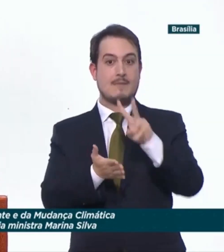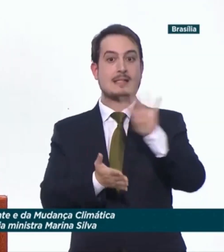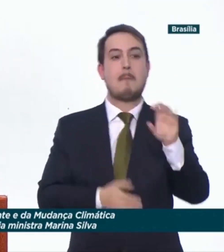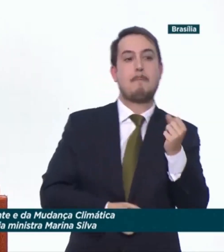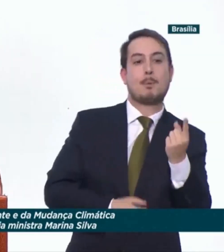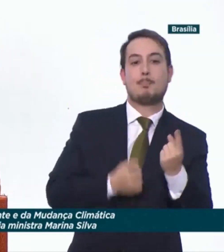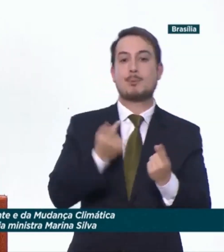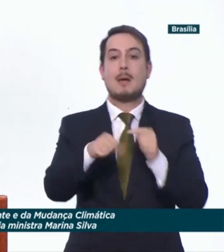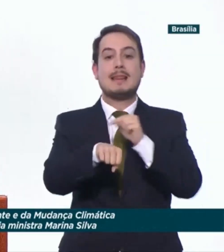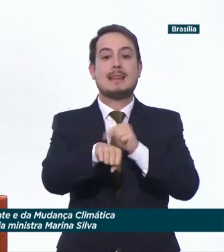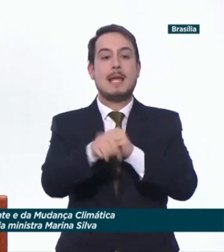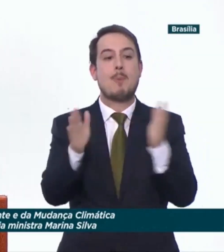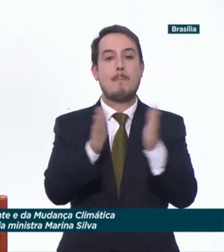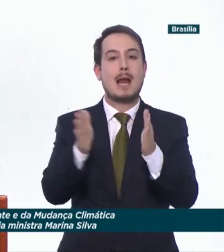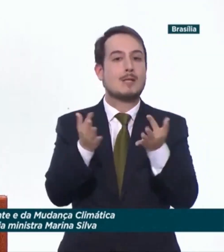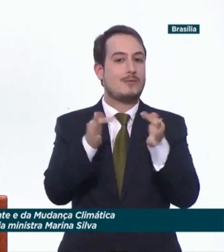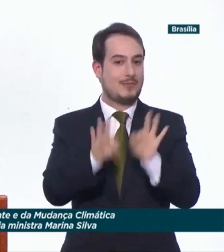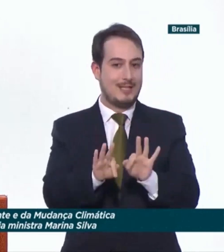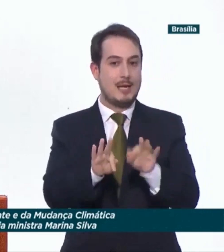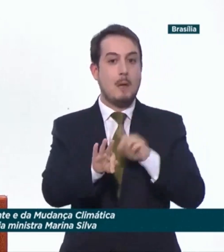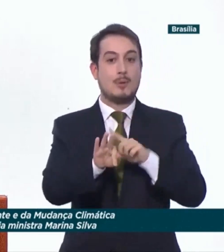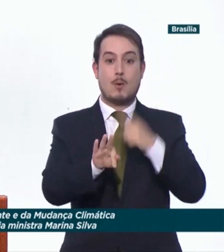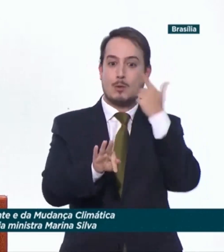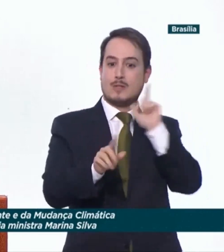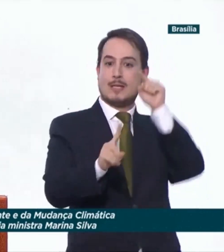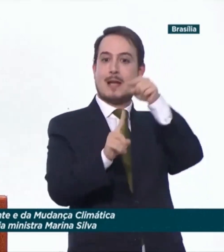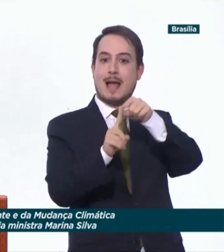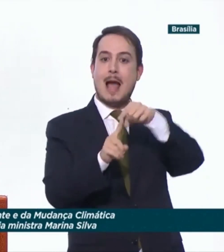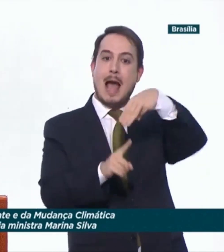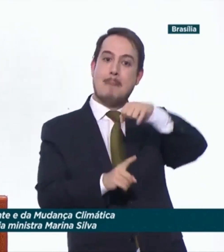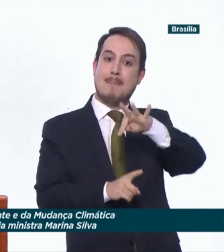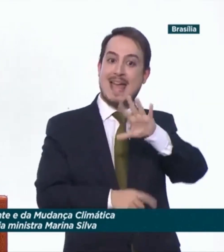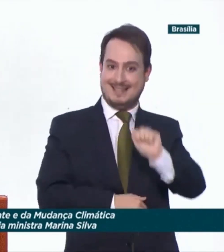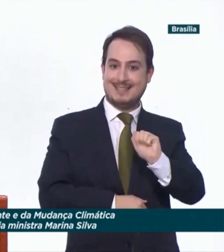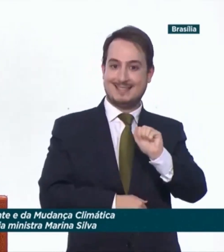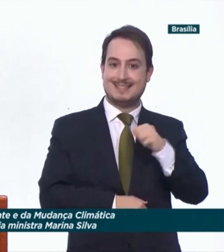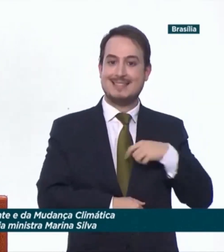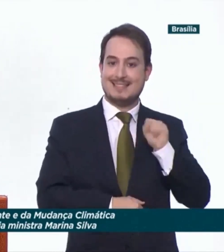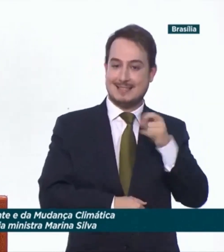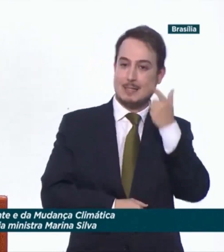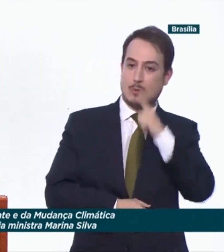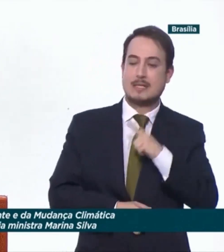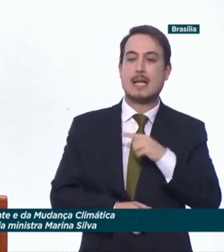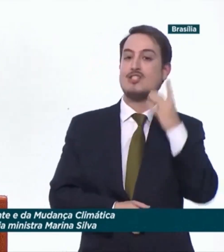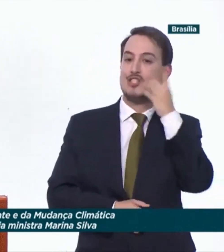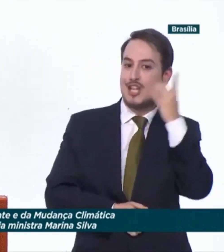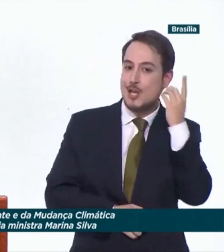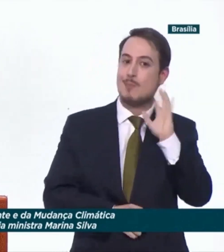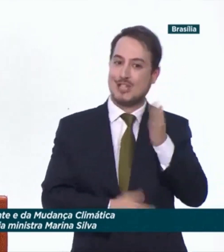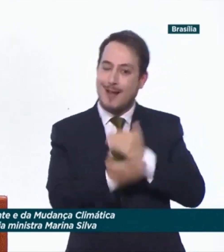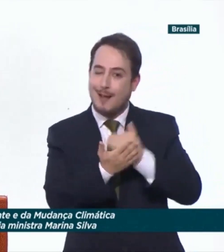extraordinária porque quando alcançarmos a meta que vem lá do governo ainda da Presidente Dilma